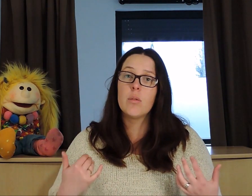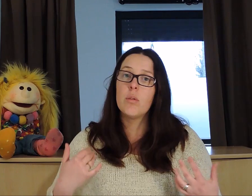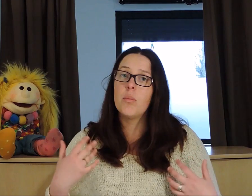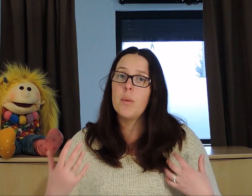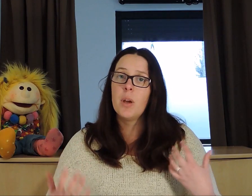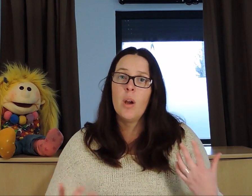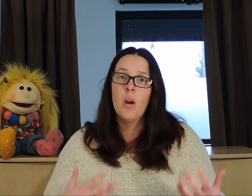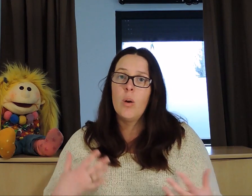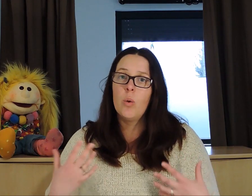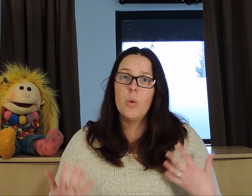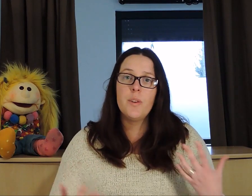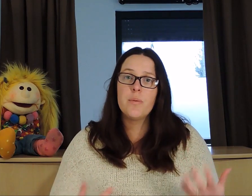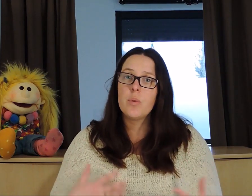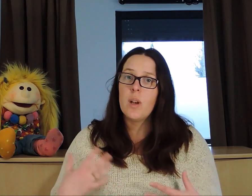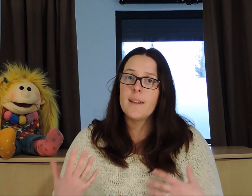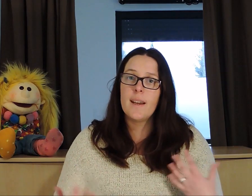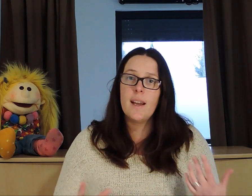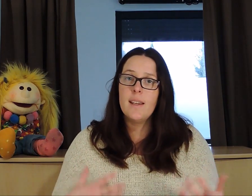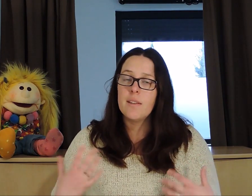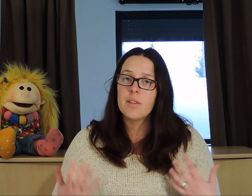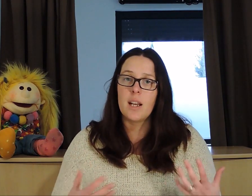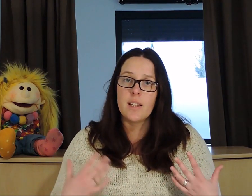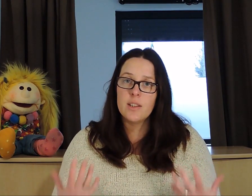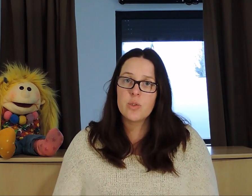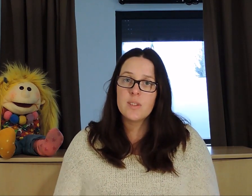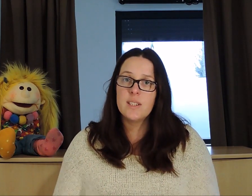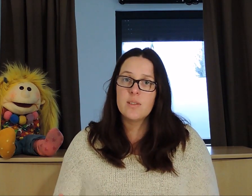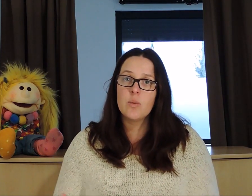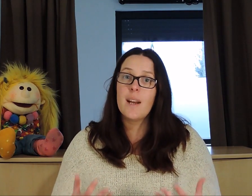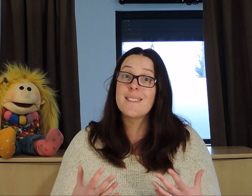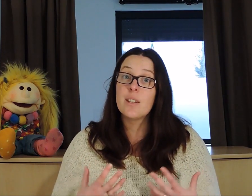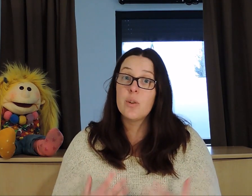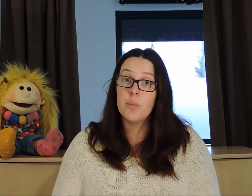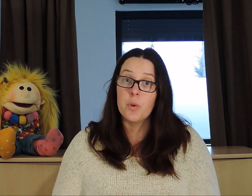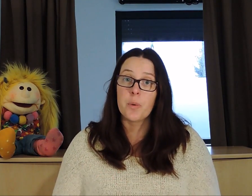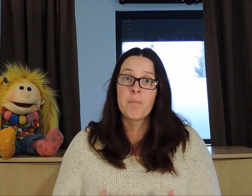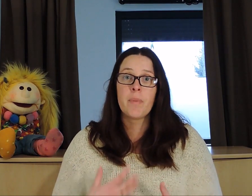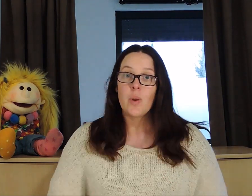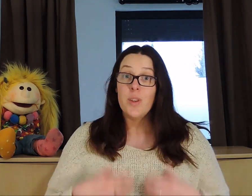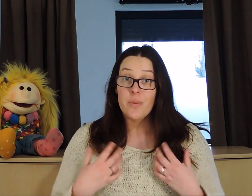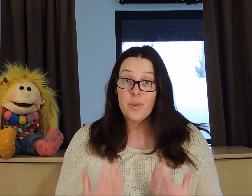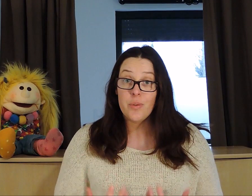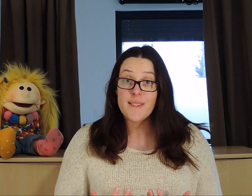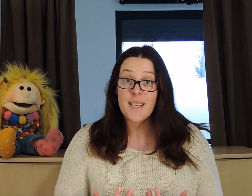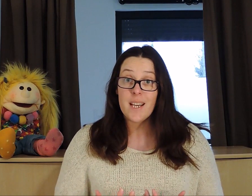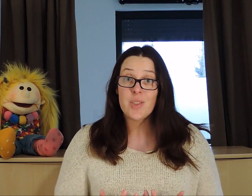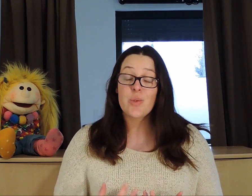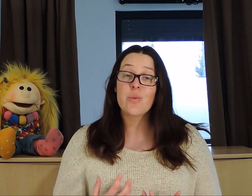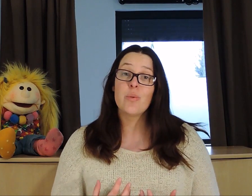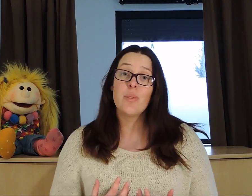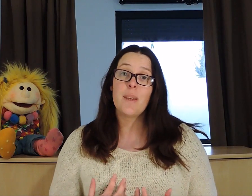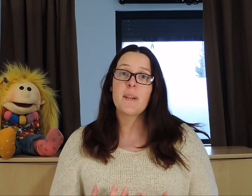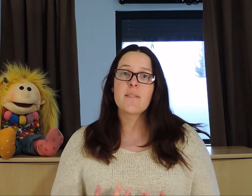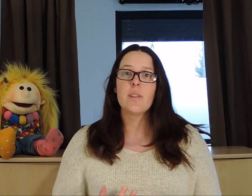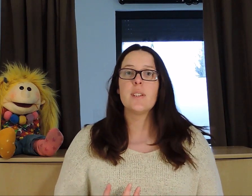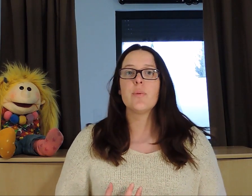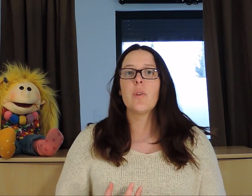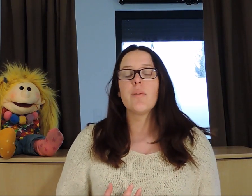même au niveau de la taille, il y a des choses qui sont assez communes. Au niveau du visage, ce sont des personnes qui vont